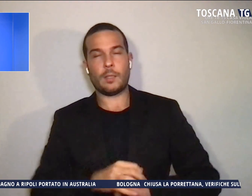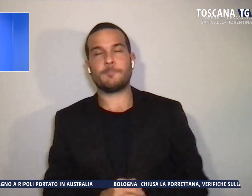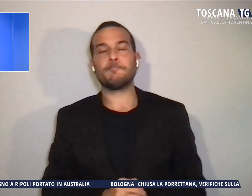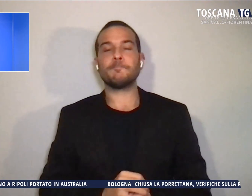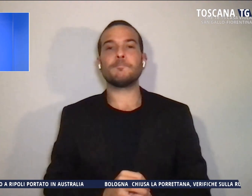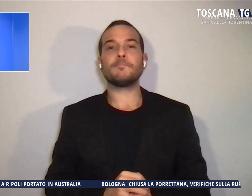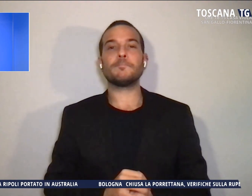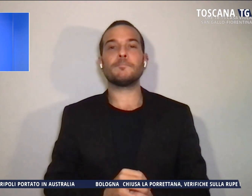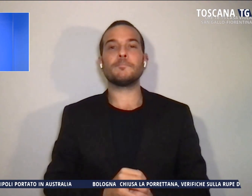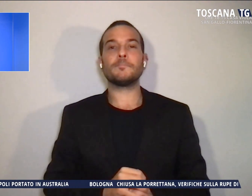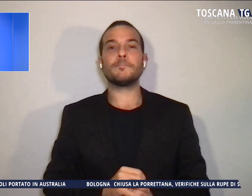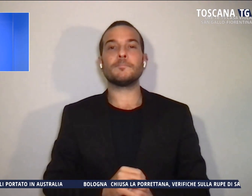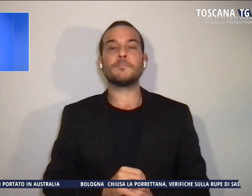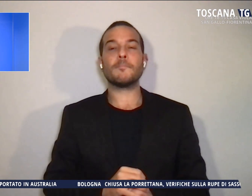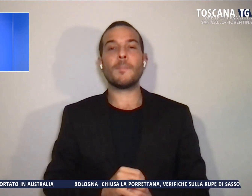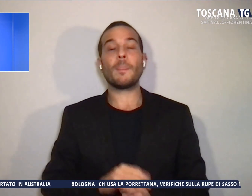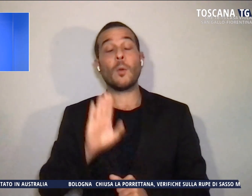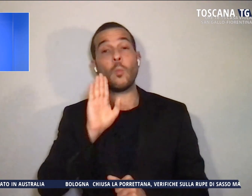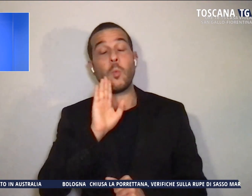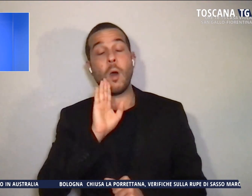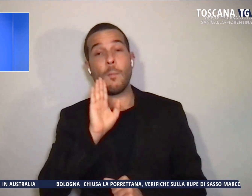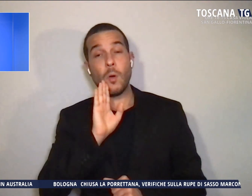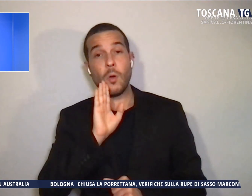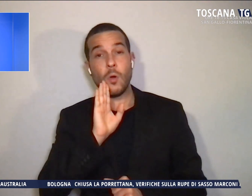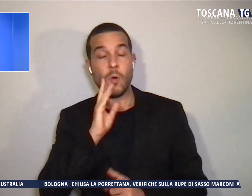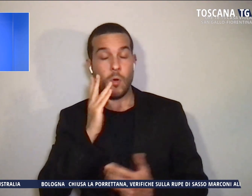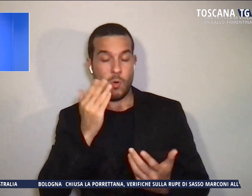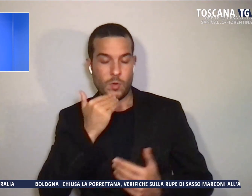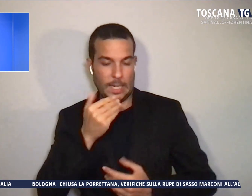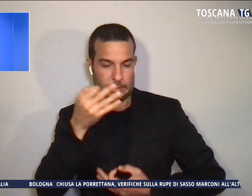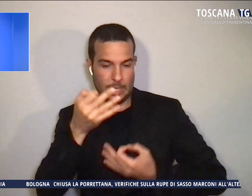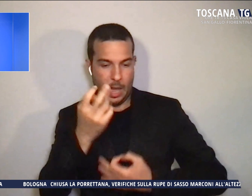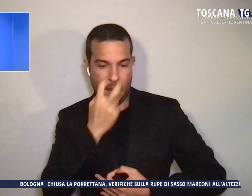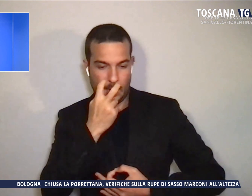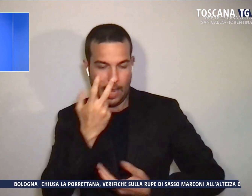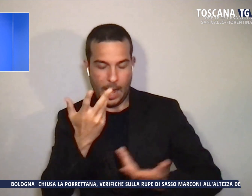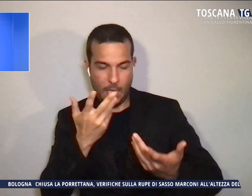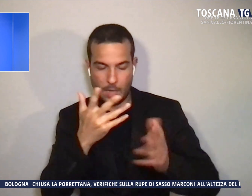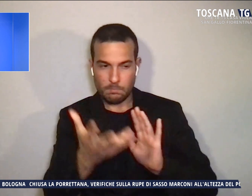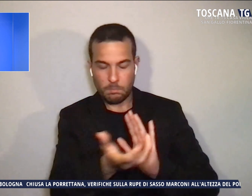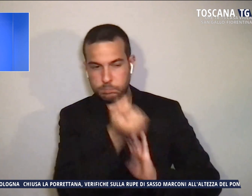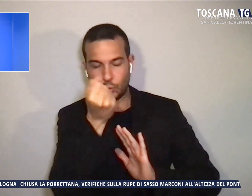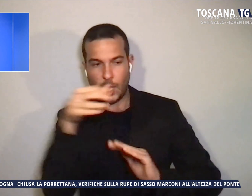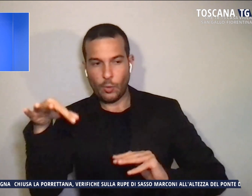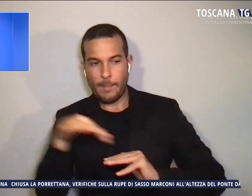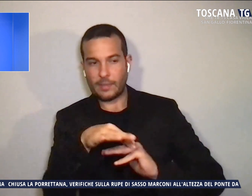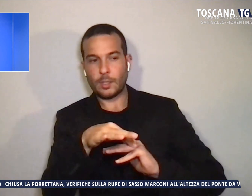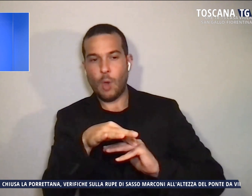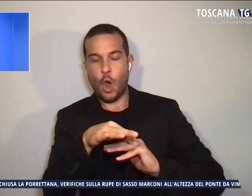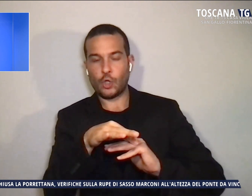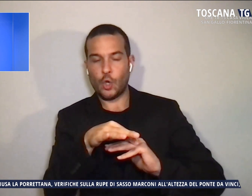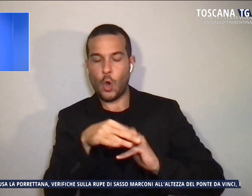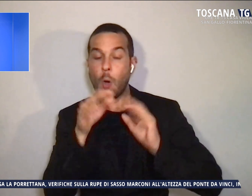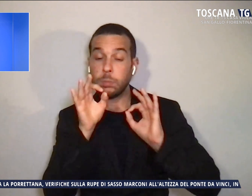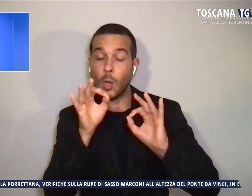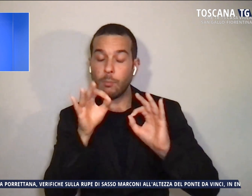L'uomo, tramite il suo legale, aveva impugnato il matrimonio in tribunale basandosi sull